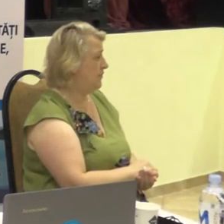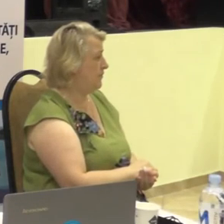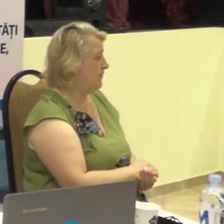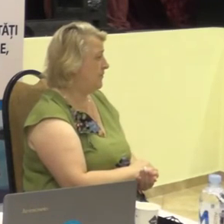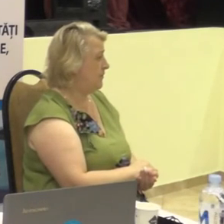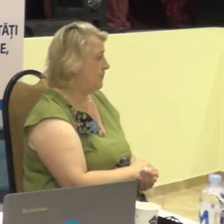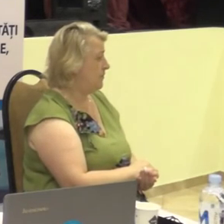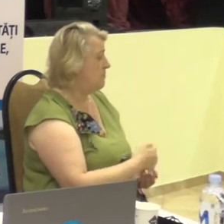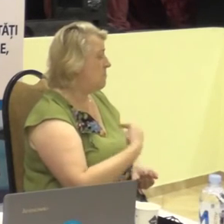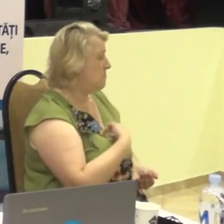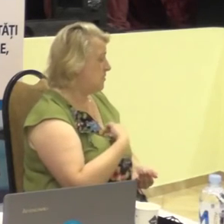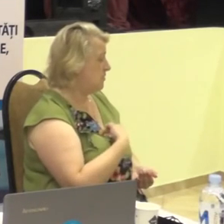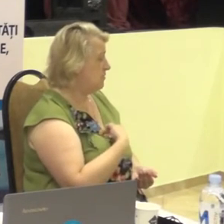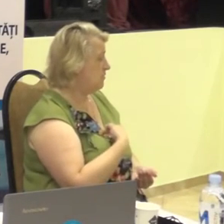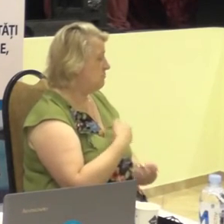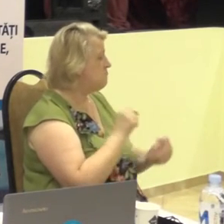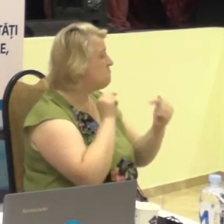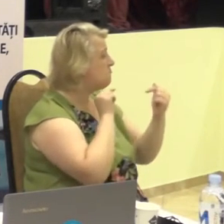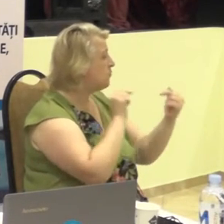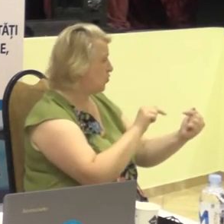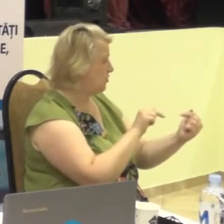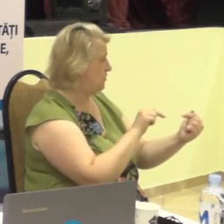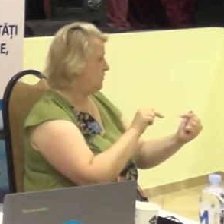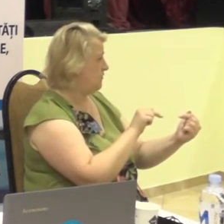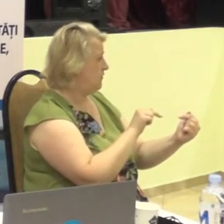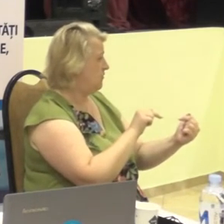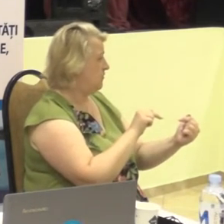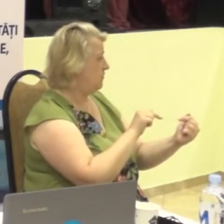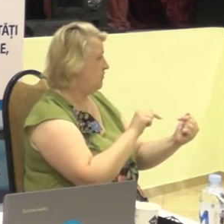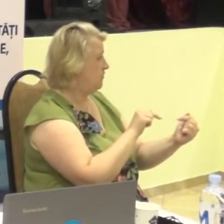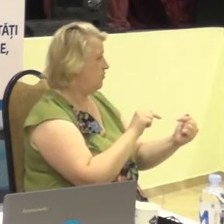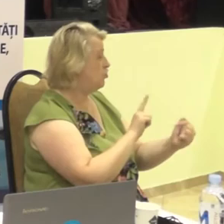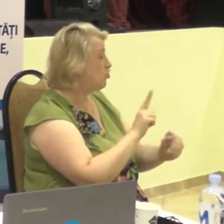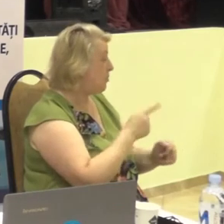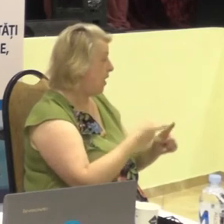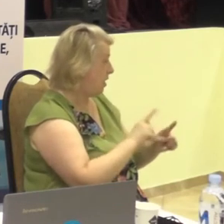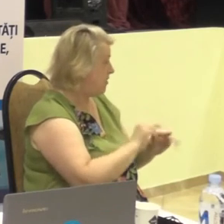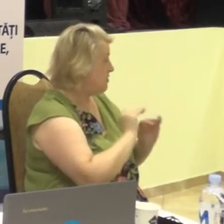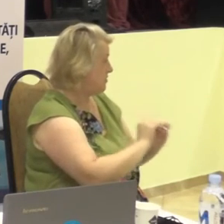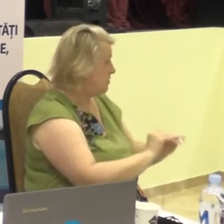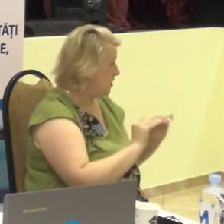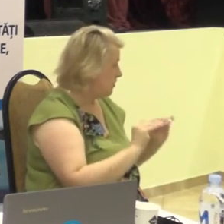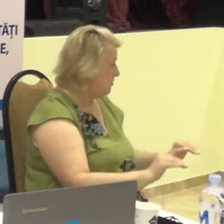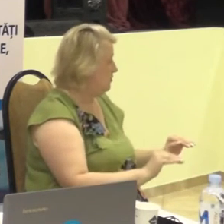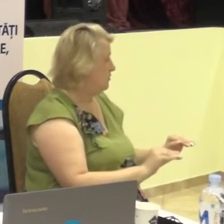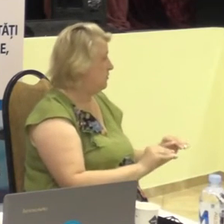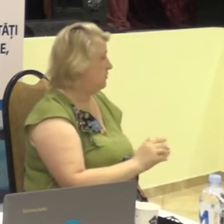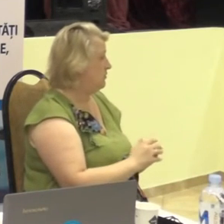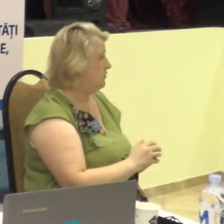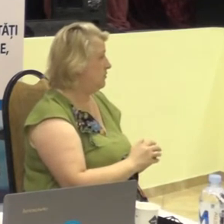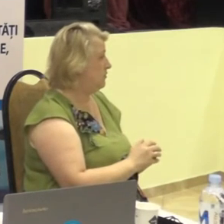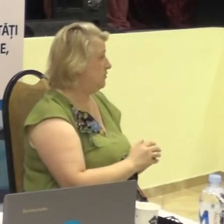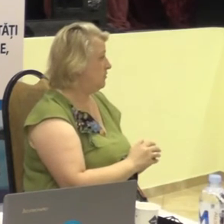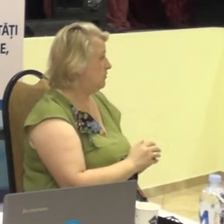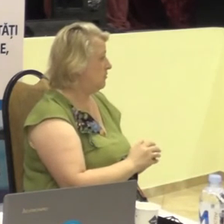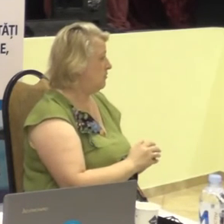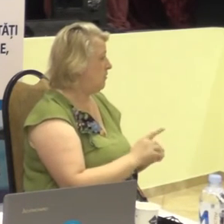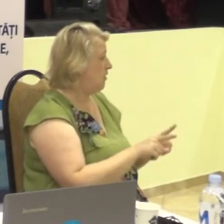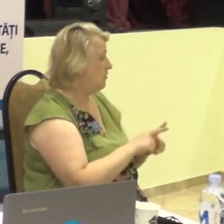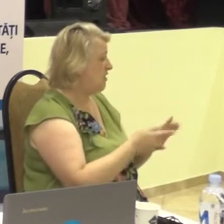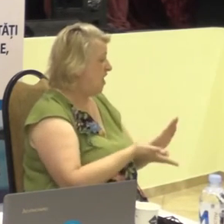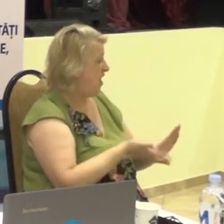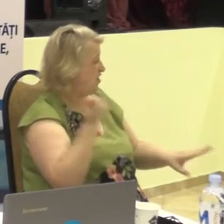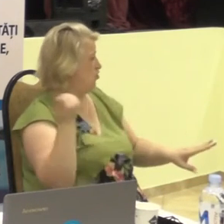Noi suntem împotriva la acei că acești copii sunt excluși